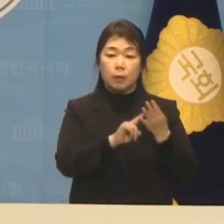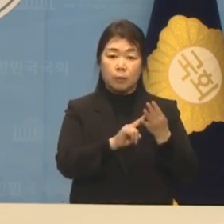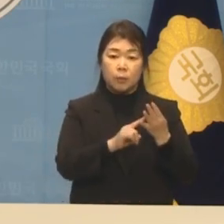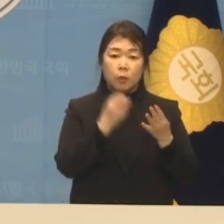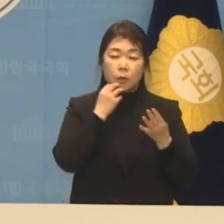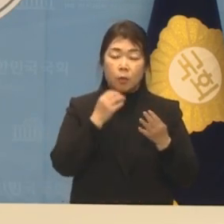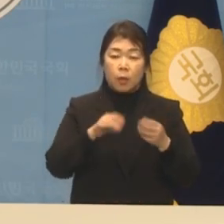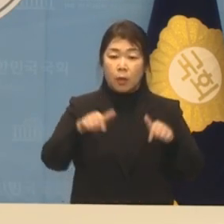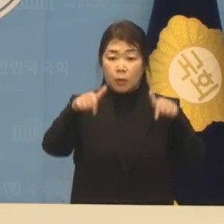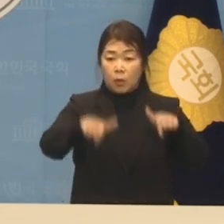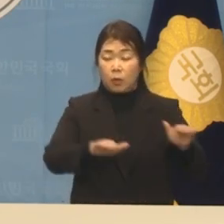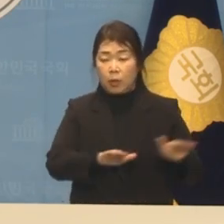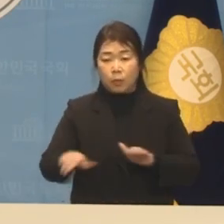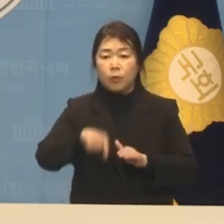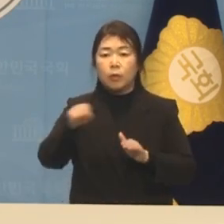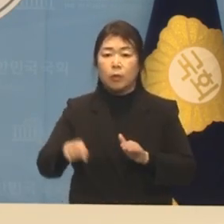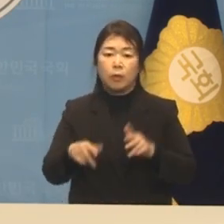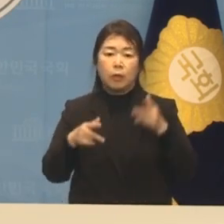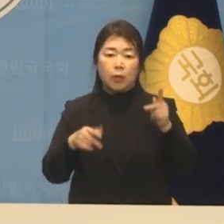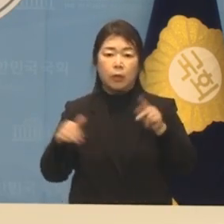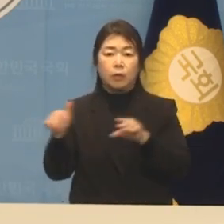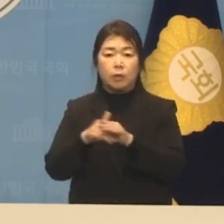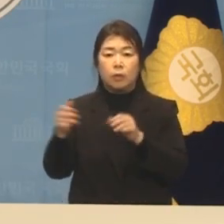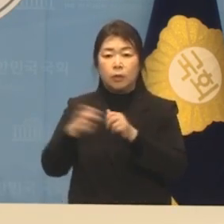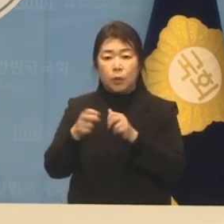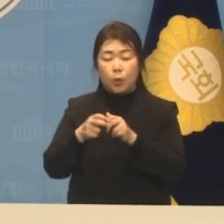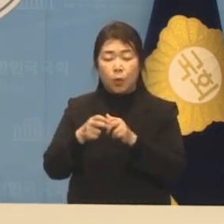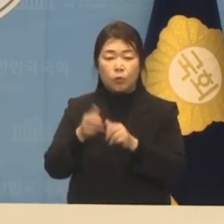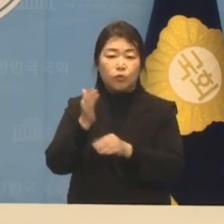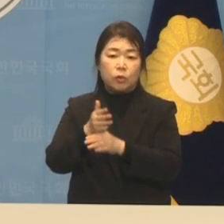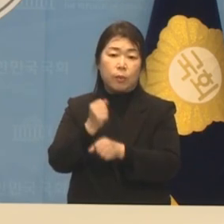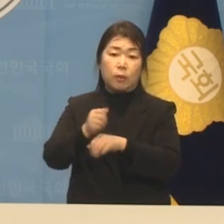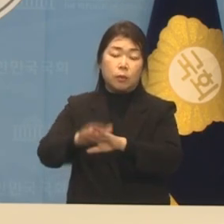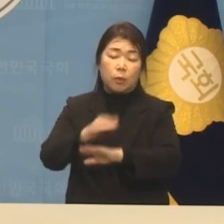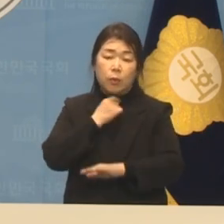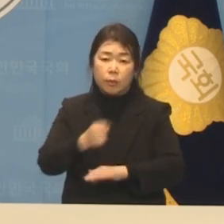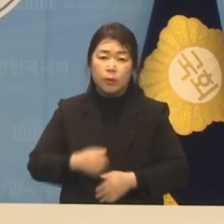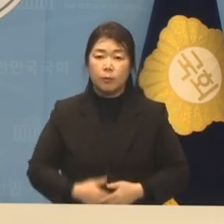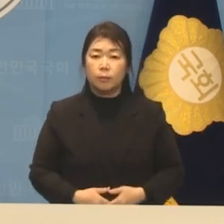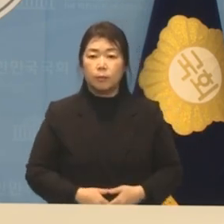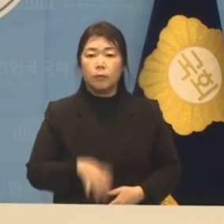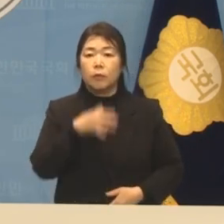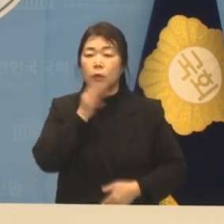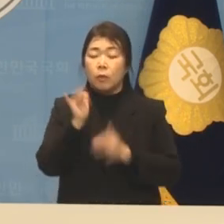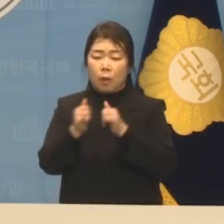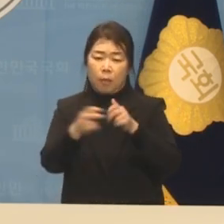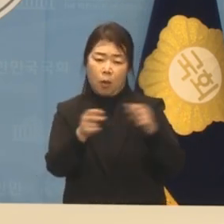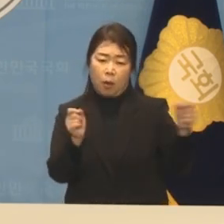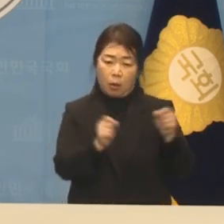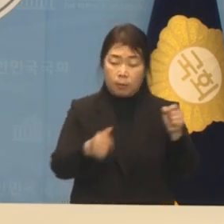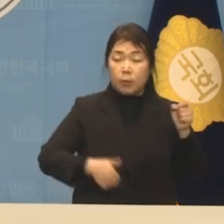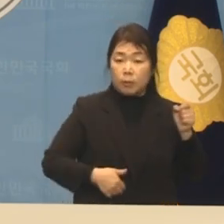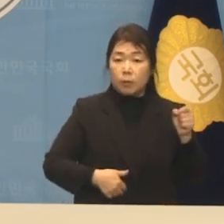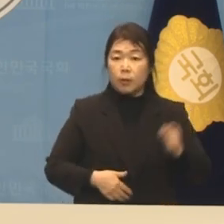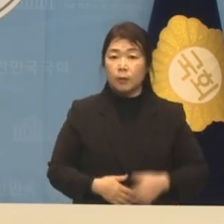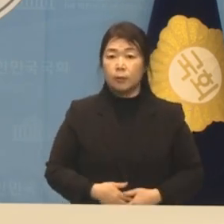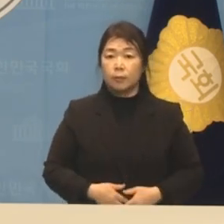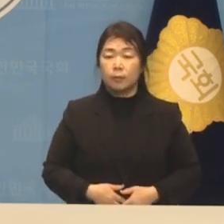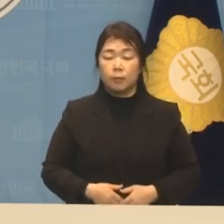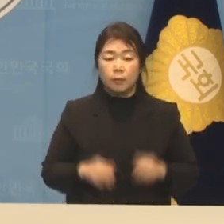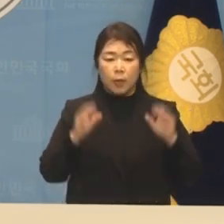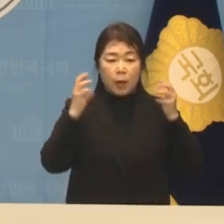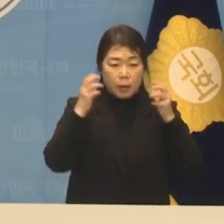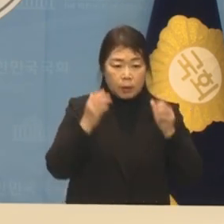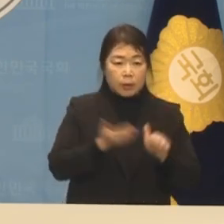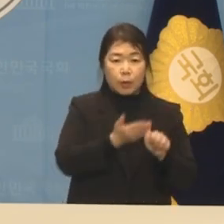초특급 K의료혁명의 중심 양천을 만들겠습니다. 어르신들은 병원이 가까워야 합니다. 자라나는